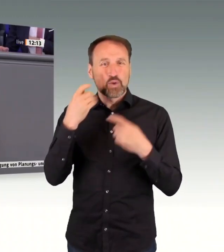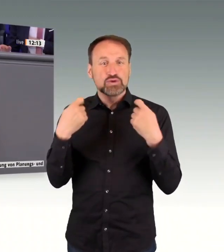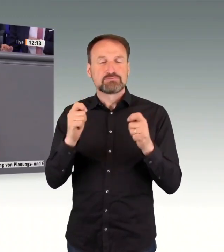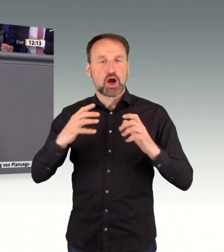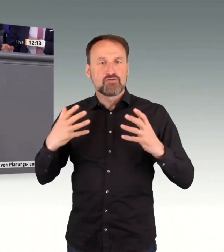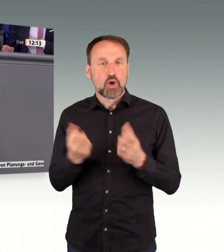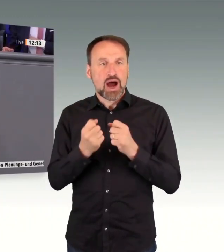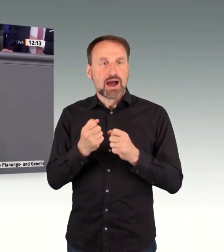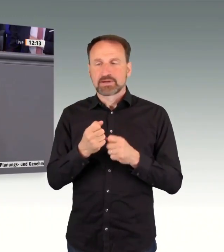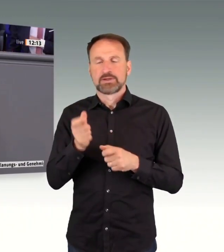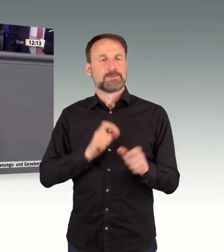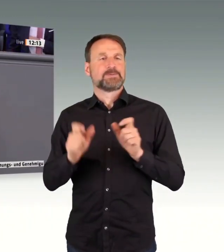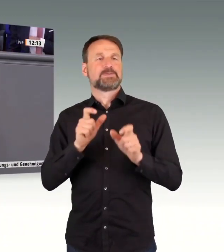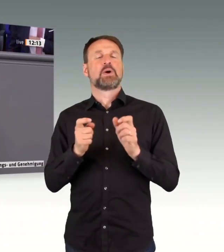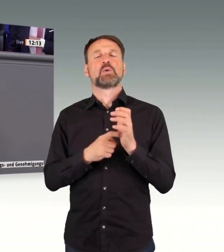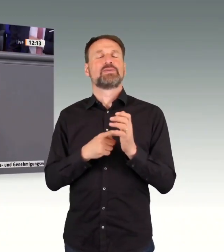Ort ganz konkret nicht wahr.